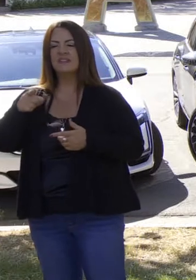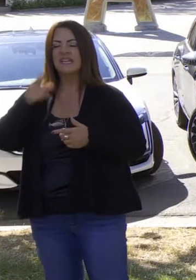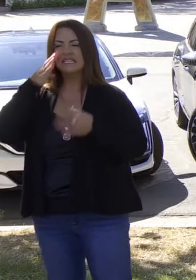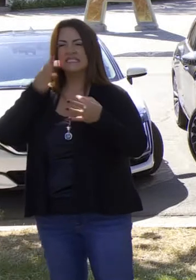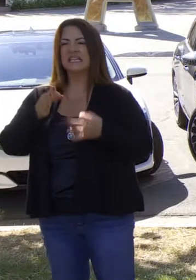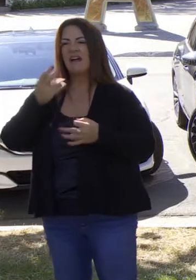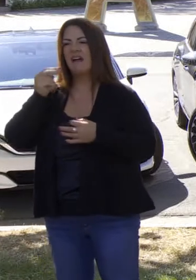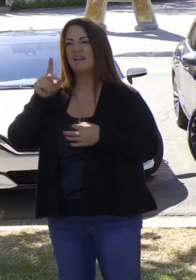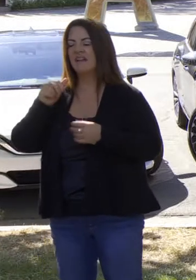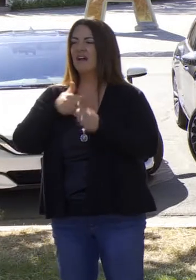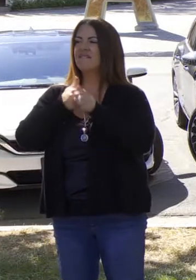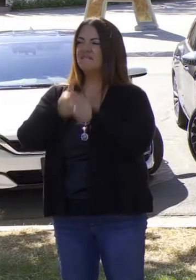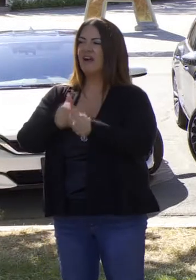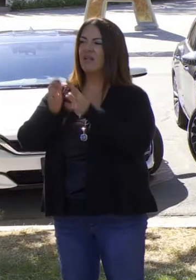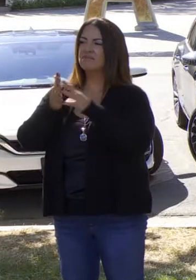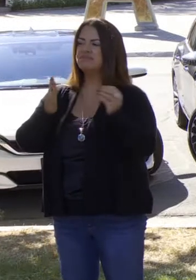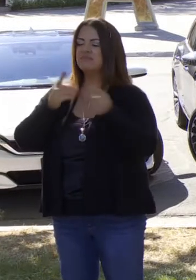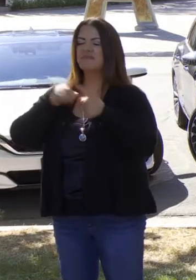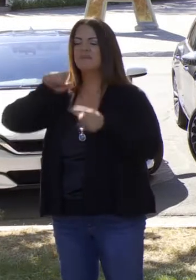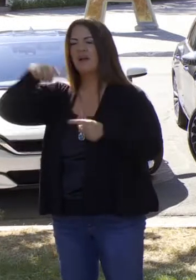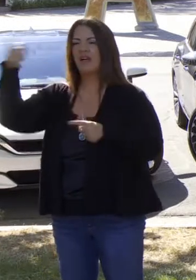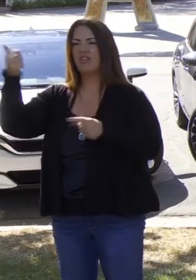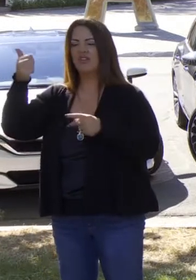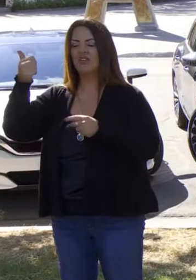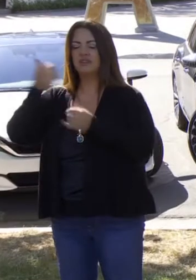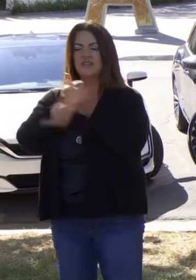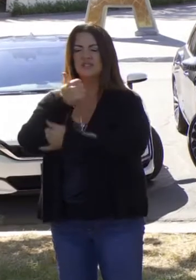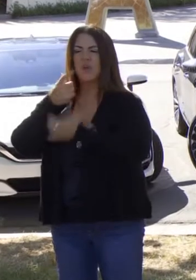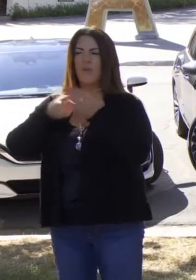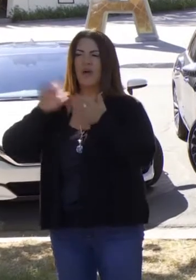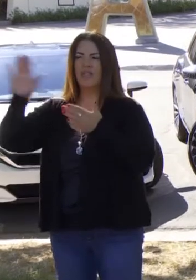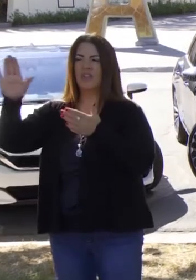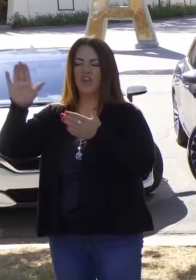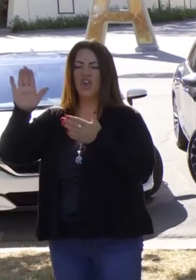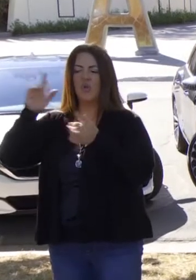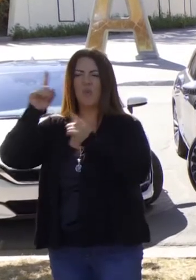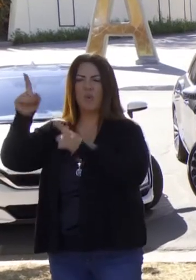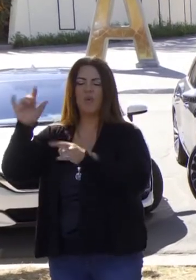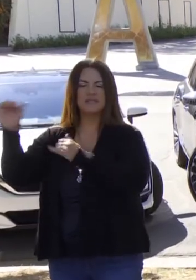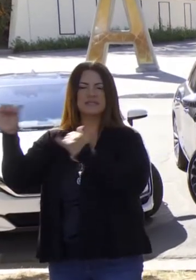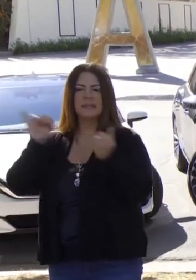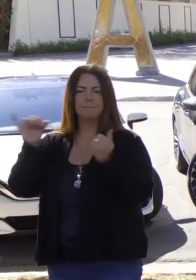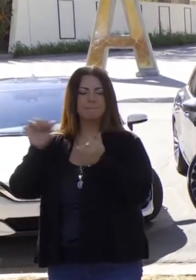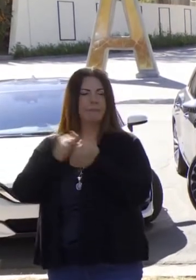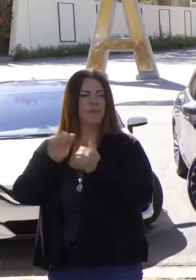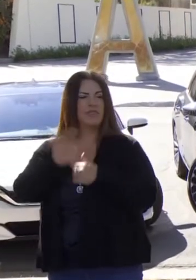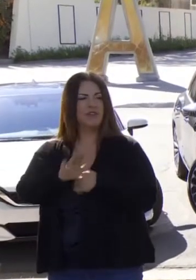ahorrar combustible y que uno totalmente cumple con todas las necesidades.